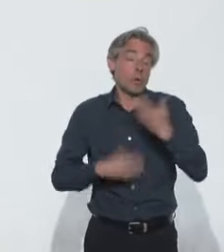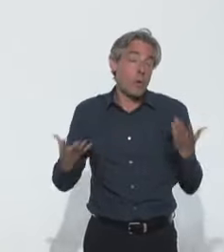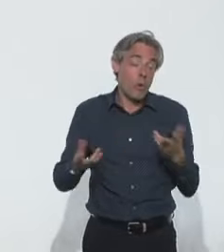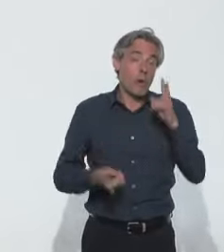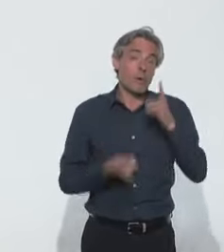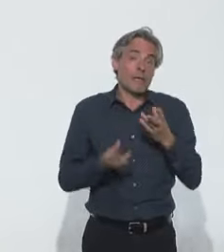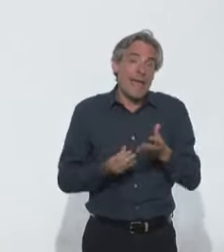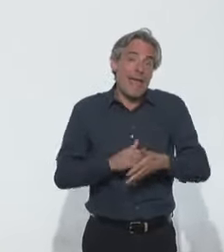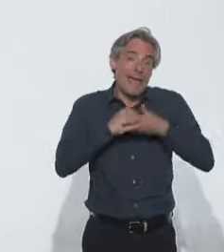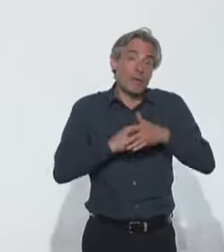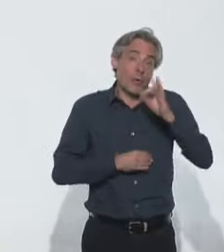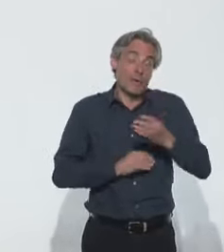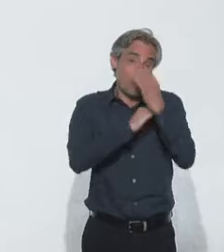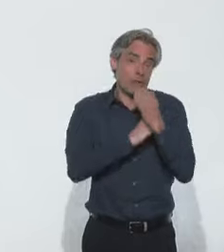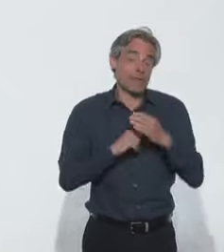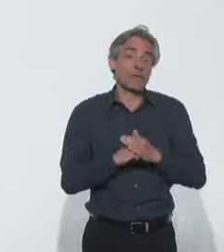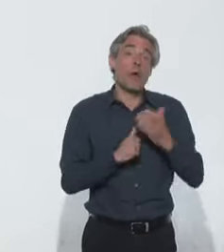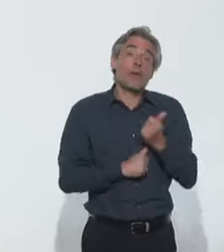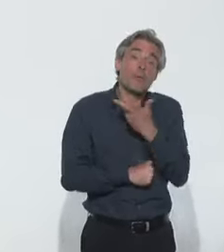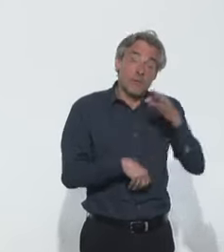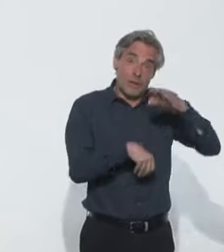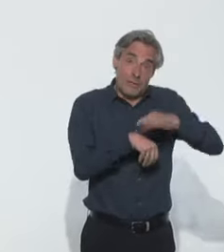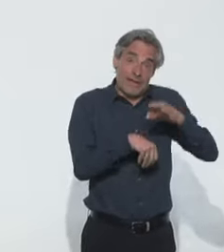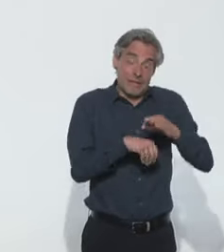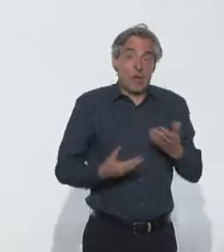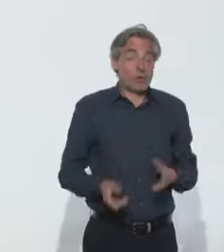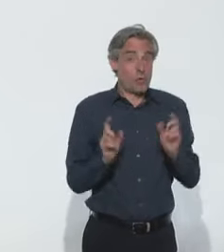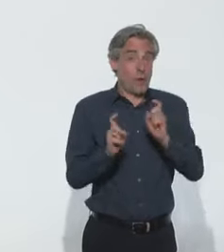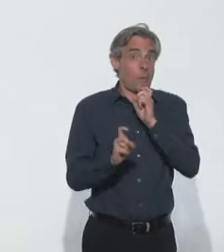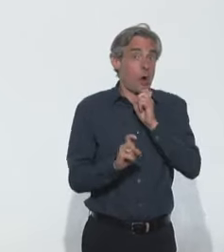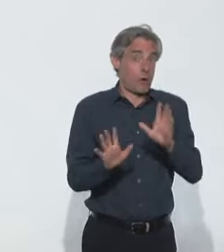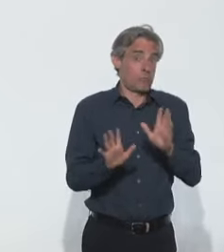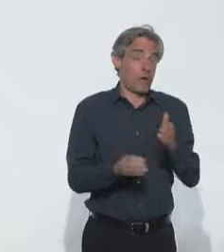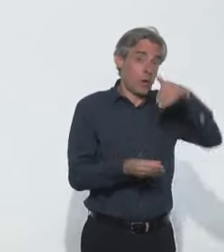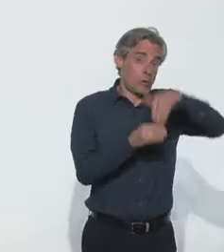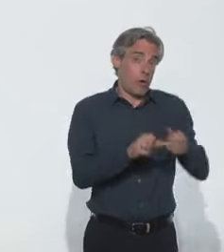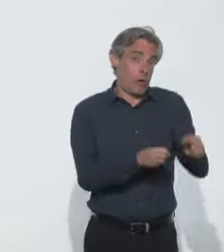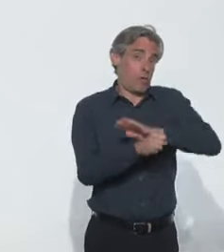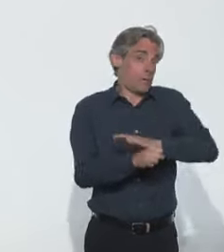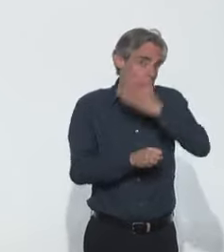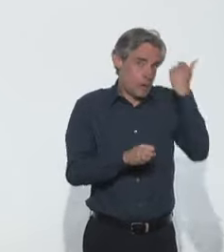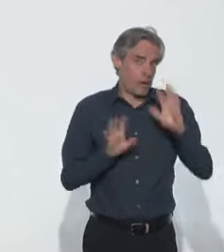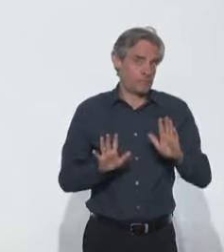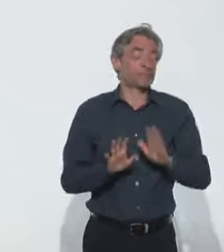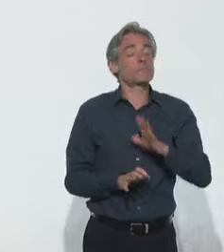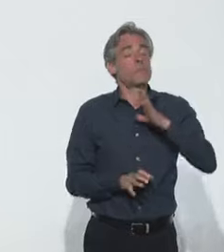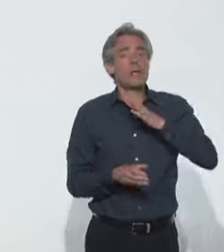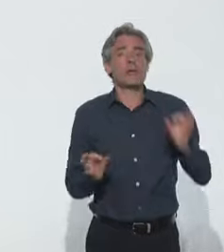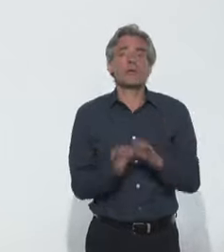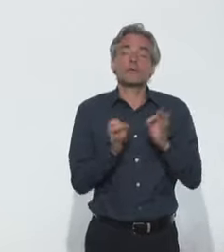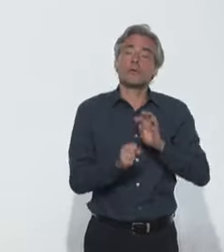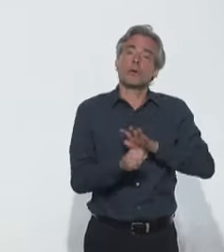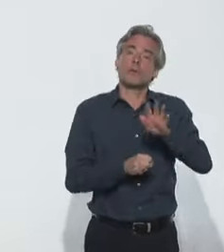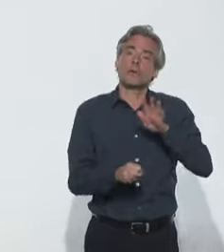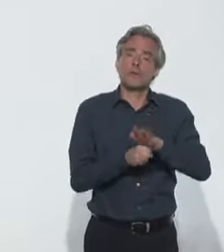effectivement facilitants ou pas et dans certaines infections, qui n'est pas le cas aujourd'hui, ce n'est pas démontré dans les infections de type Covid. Il y a ce qu'on appelle les